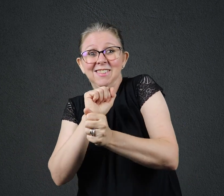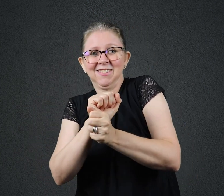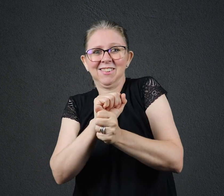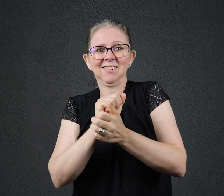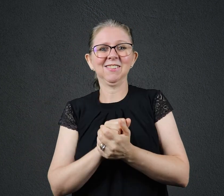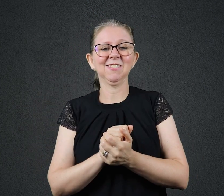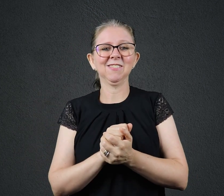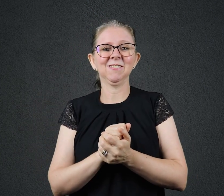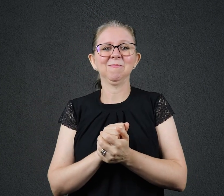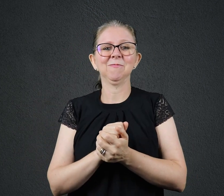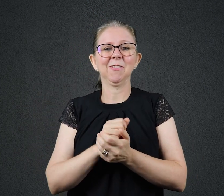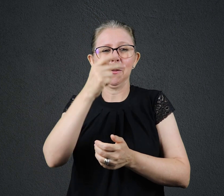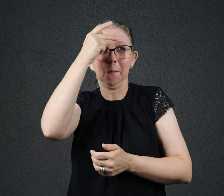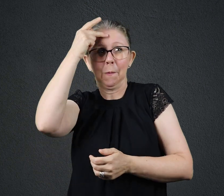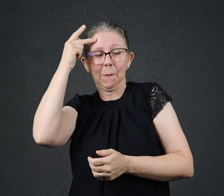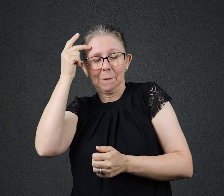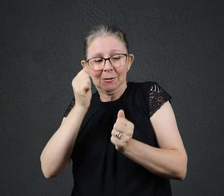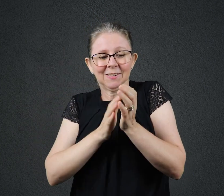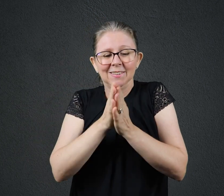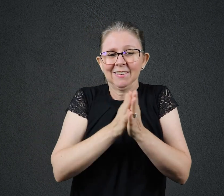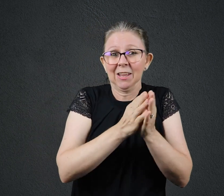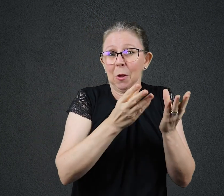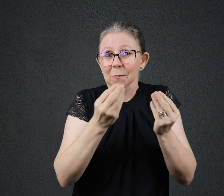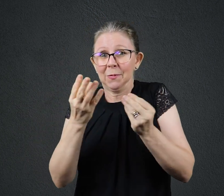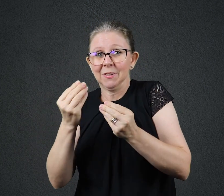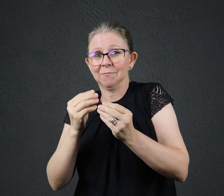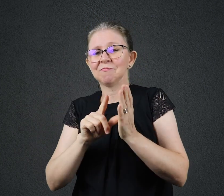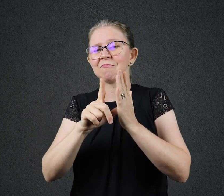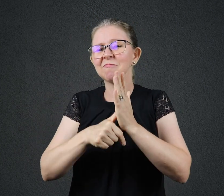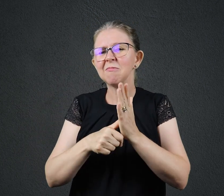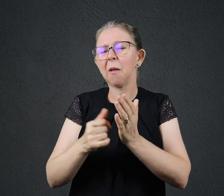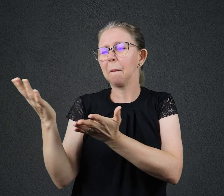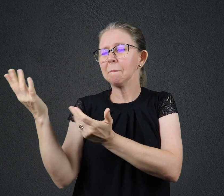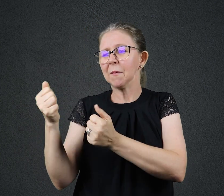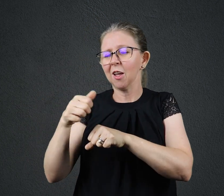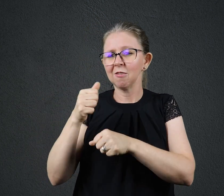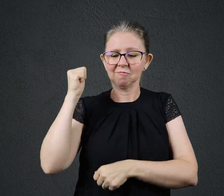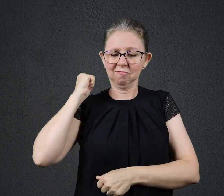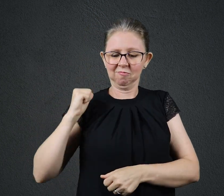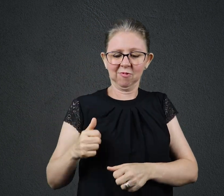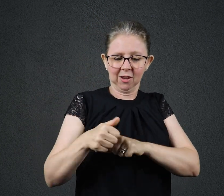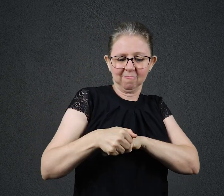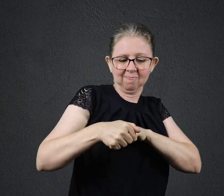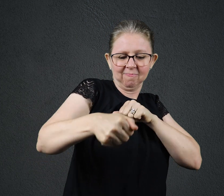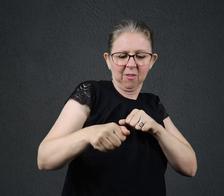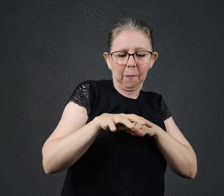ENTÃO, O RAPAZ ABRIU A MOCHILA, TIROU DOIS CUBOS DE GELO E UM MARTELO COM UM GOLPE,